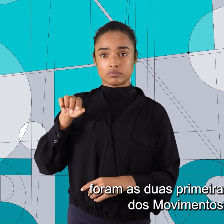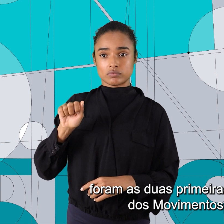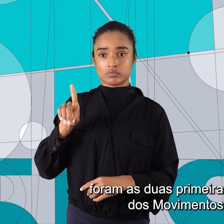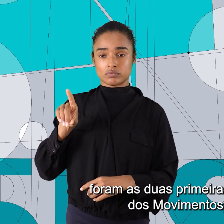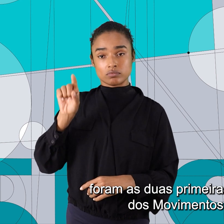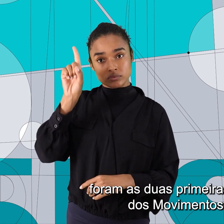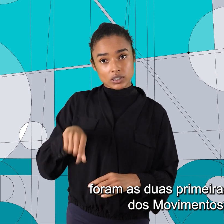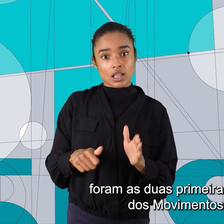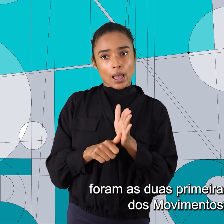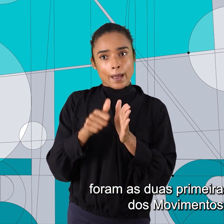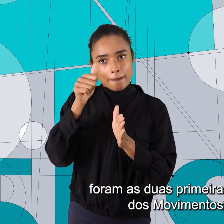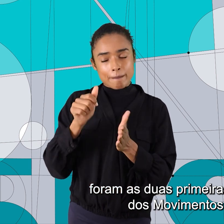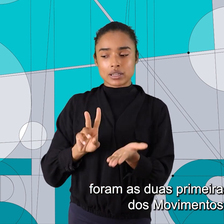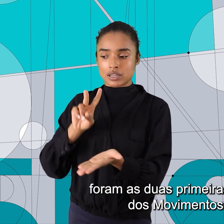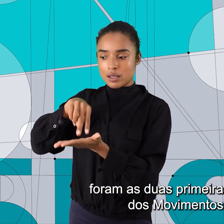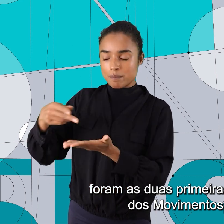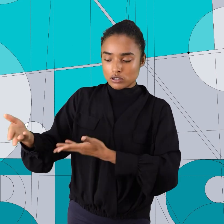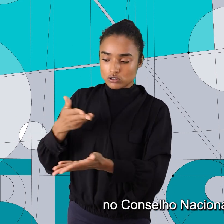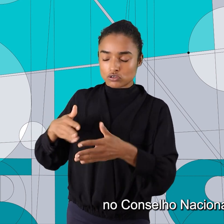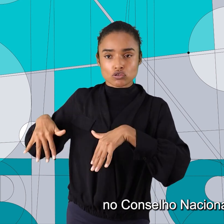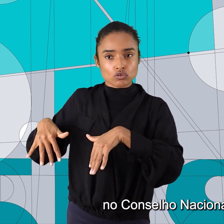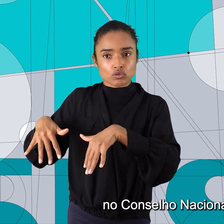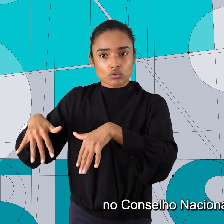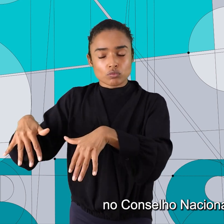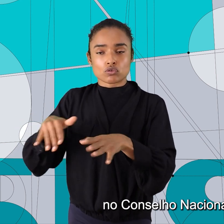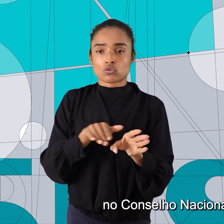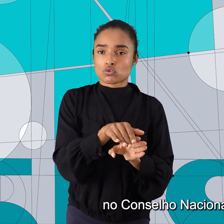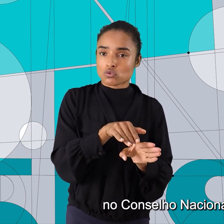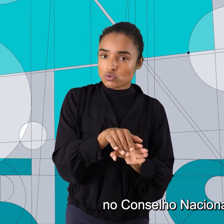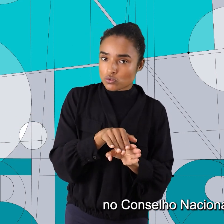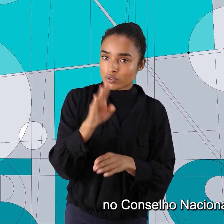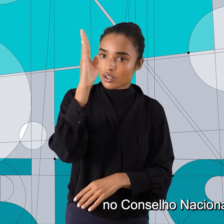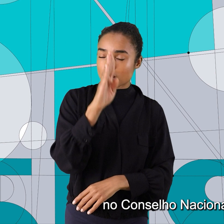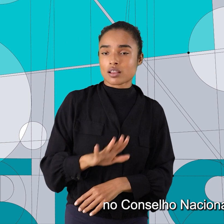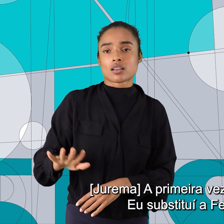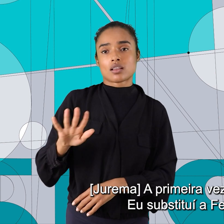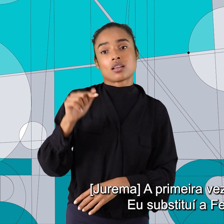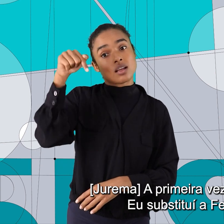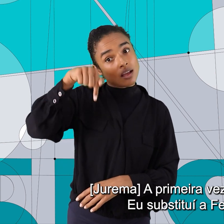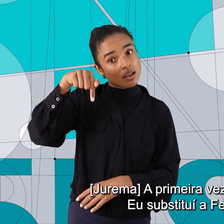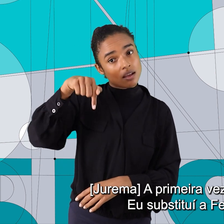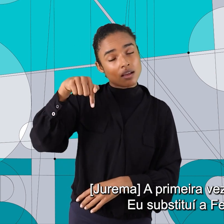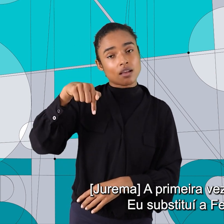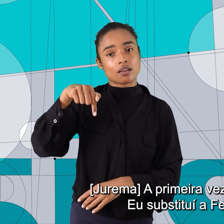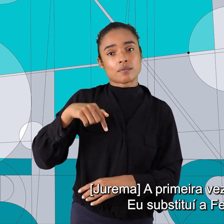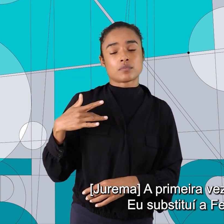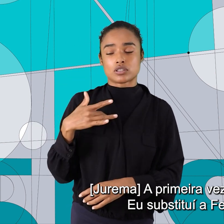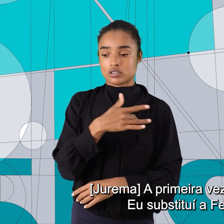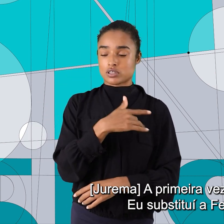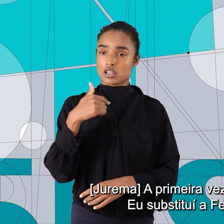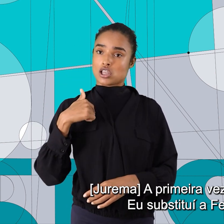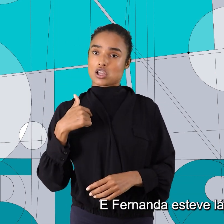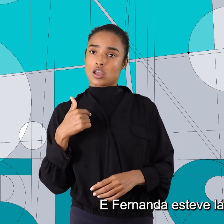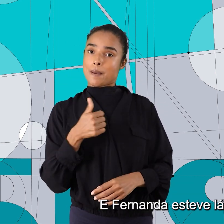primeiras participantes dos movimentos negros no Conselho Nacional de Saúde. A primeira vez foi Fernanda, eu